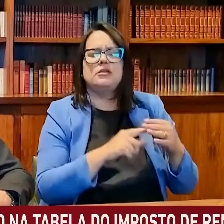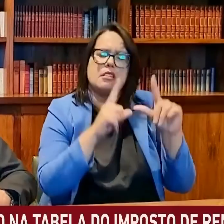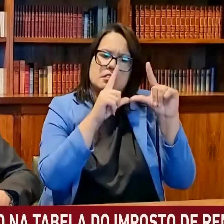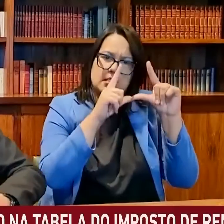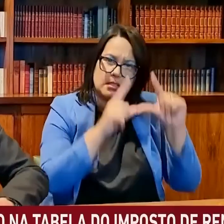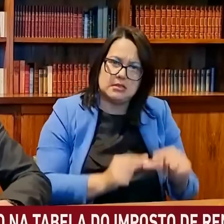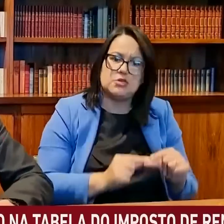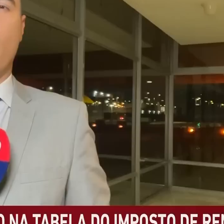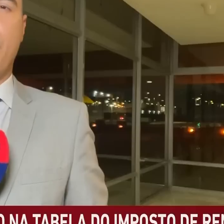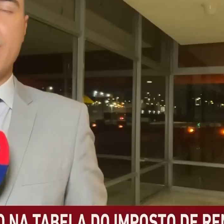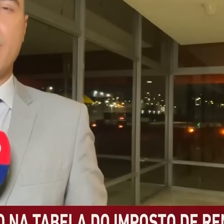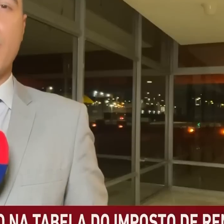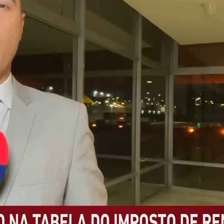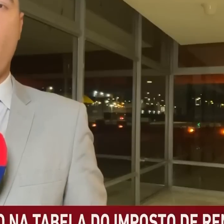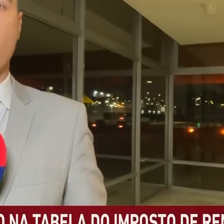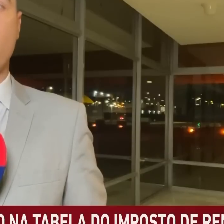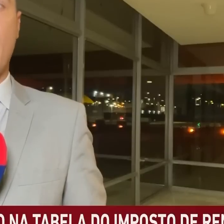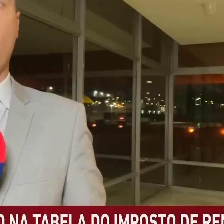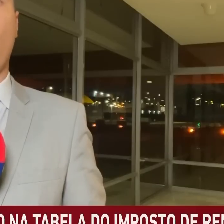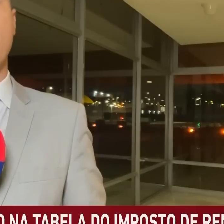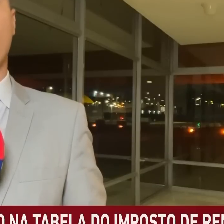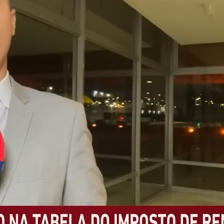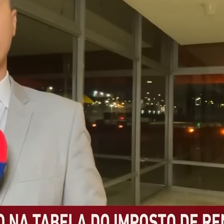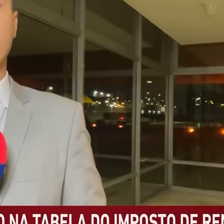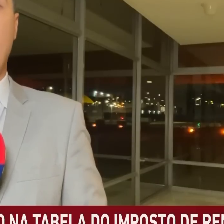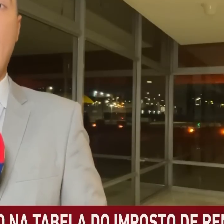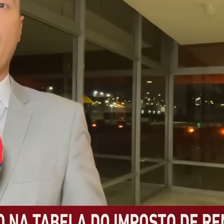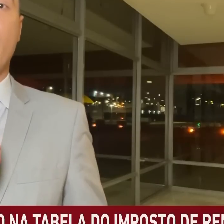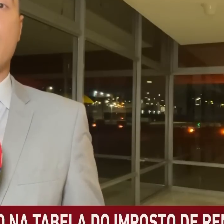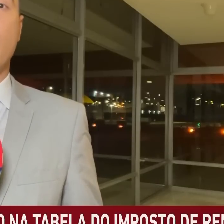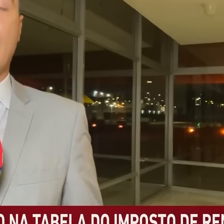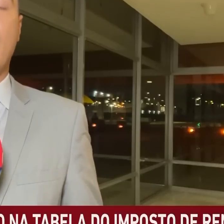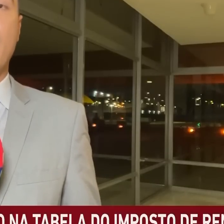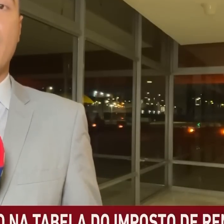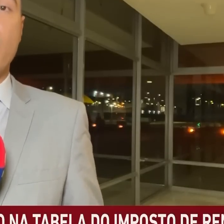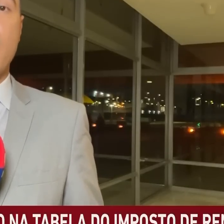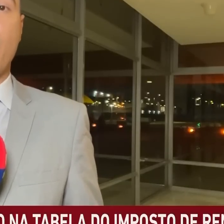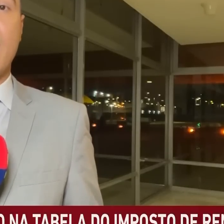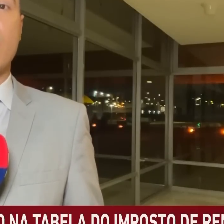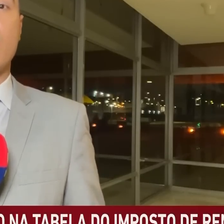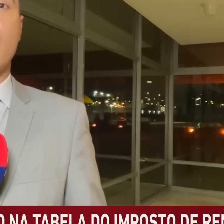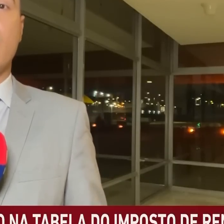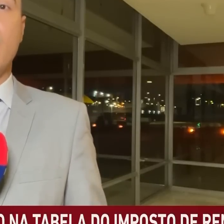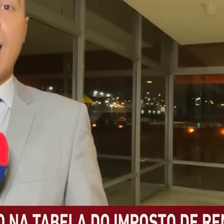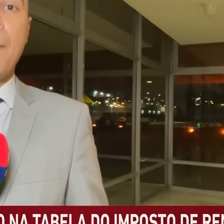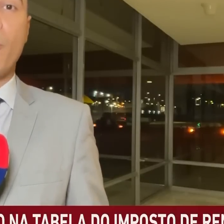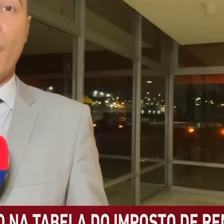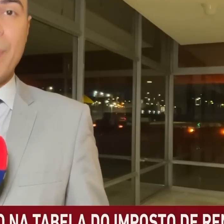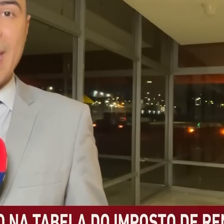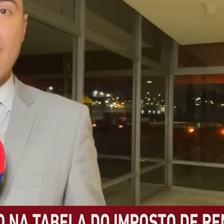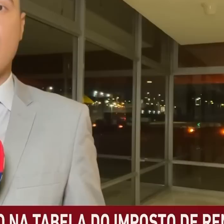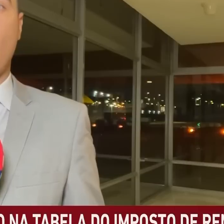de renda. O presidente Bolsonaro comemorou ainda a aprovação na Câmara dos Deputados, que